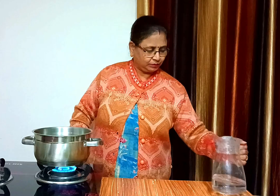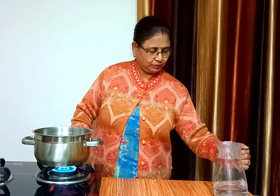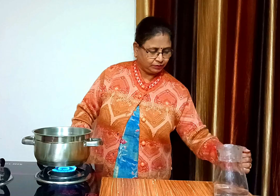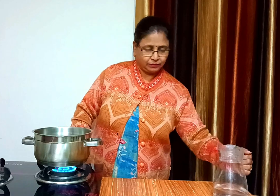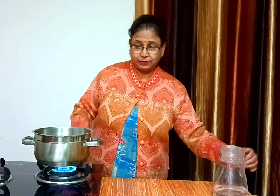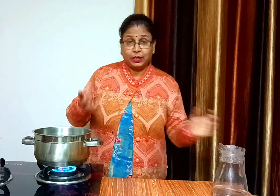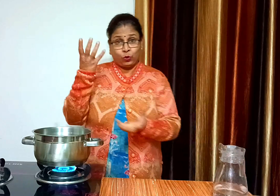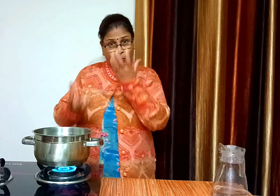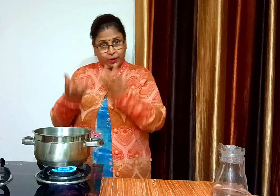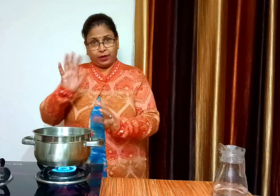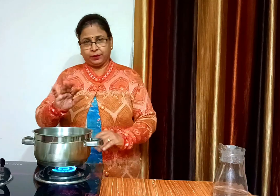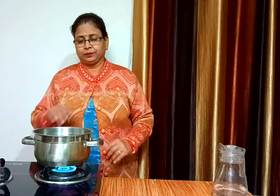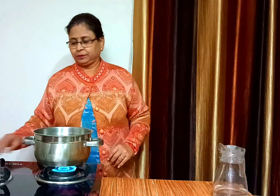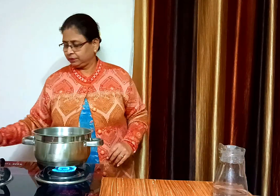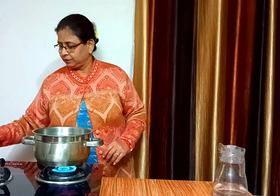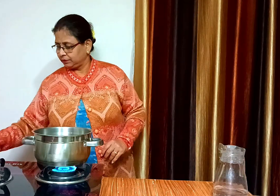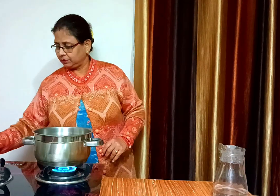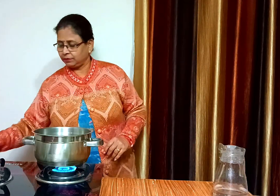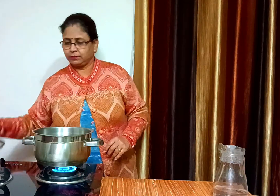और इसको ढखकर थोड़ी बेरता को बलने देंगे